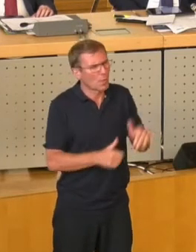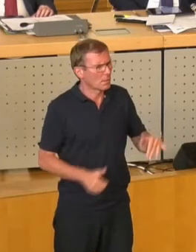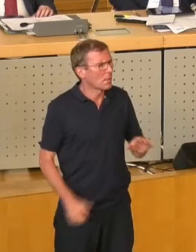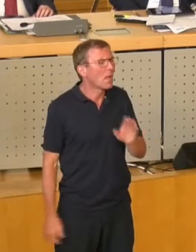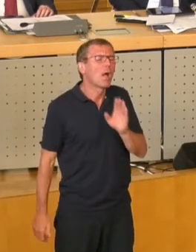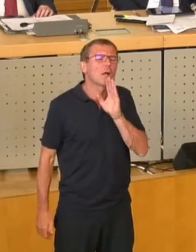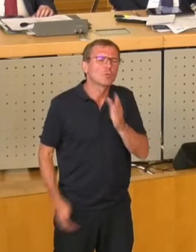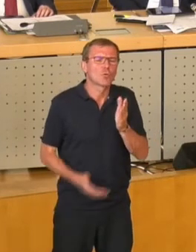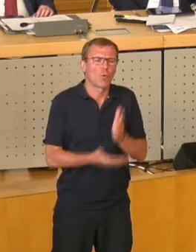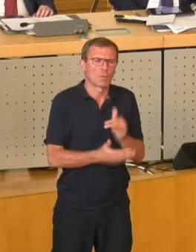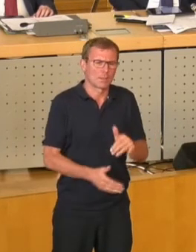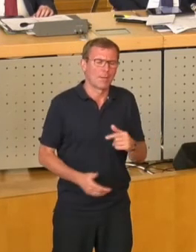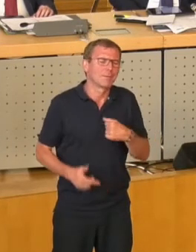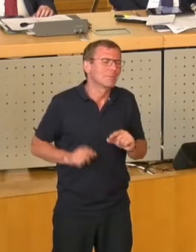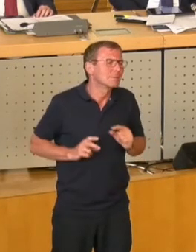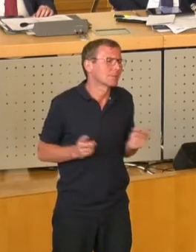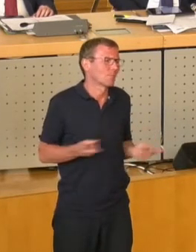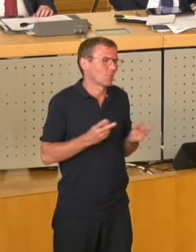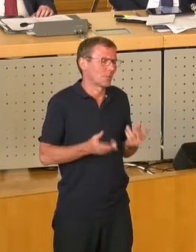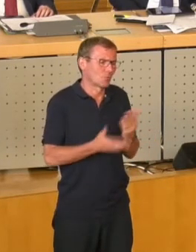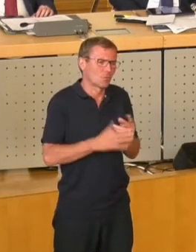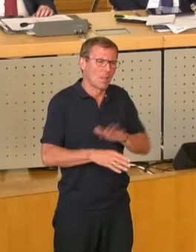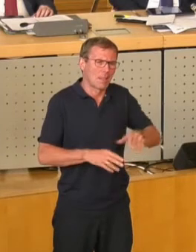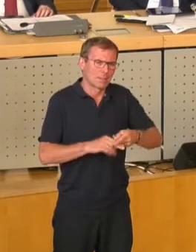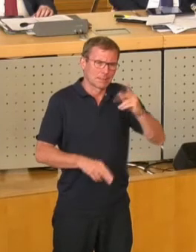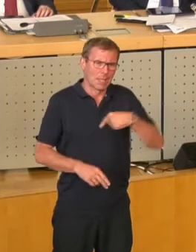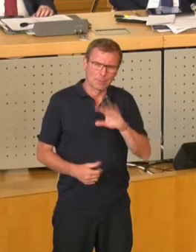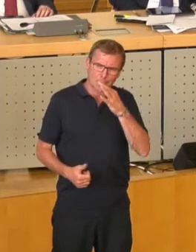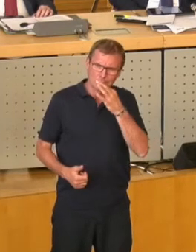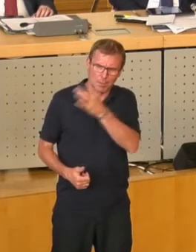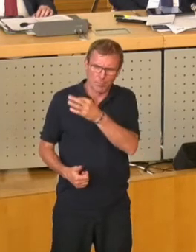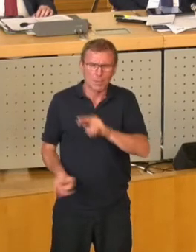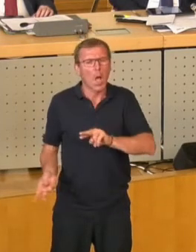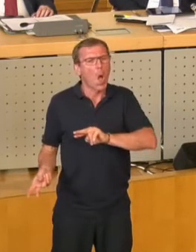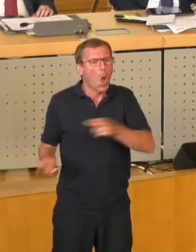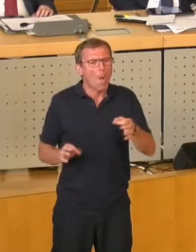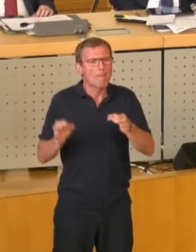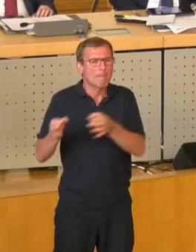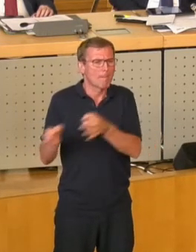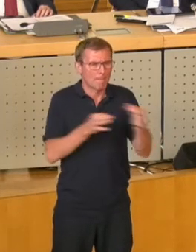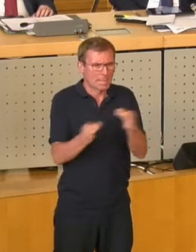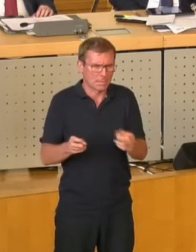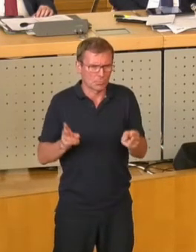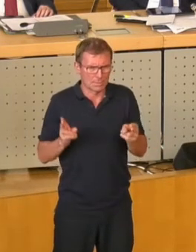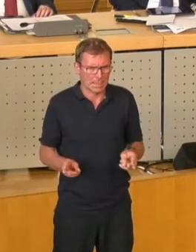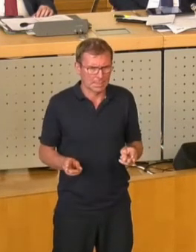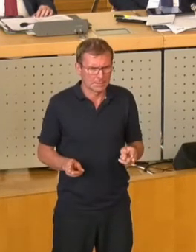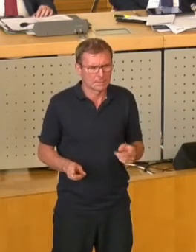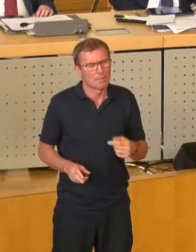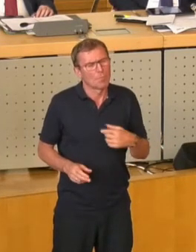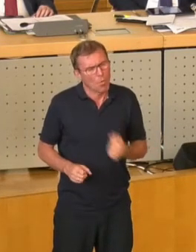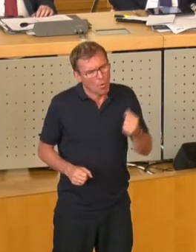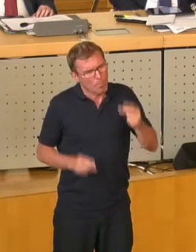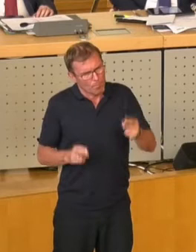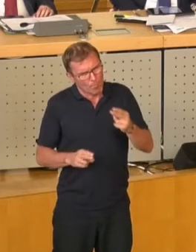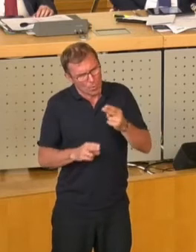und habe mich natürlich auch gewissert, auch bei der Landesdirektion, das Umbesetzungsrecht des Oberbürgermeisters,